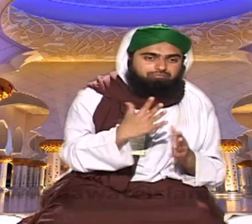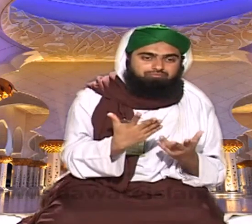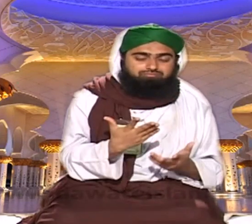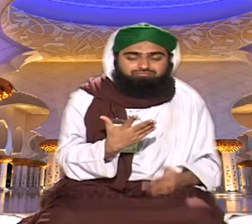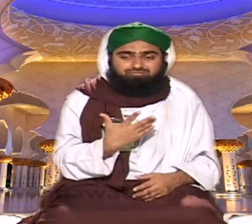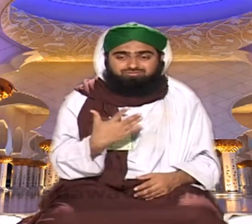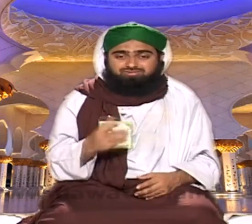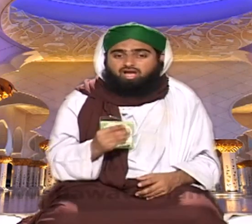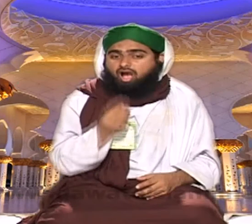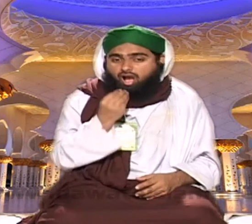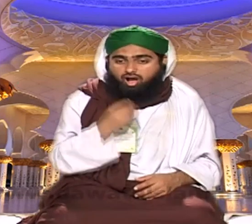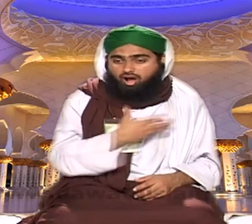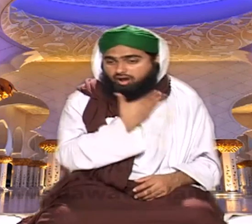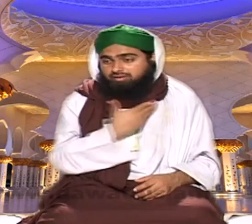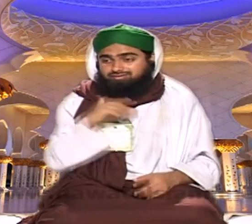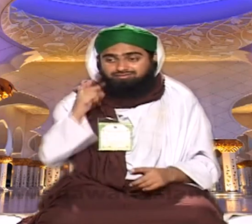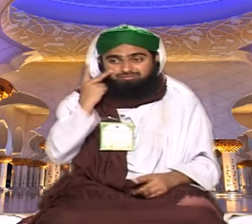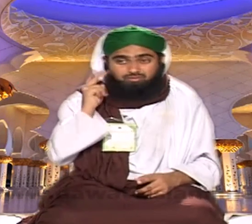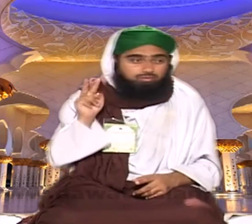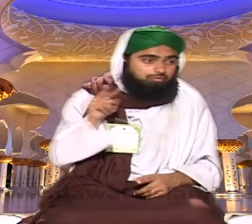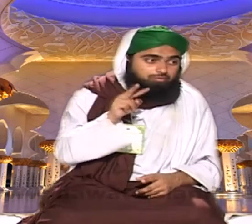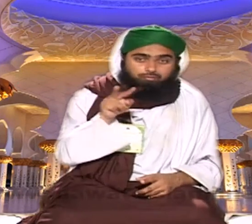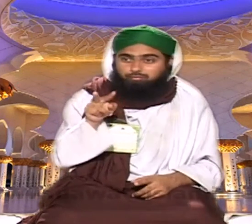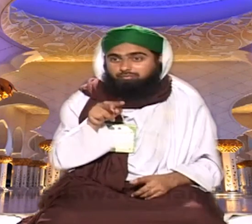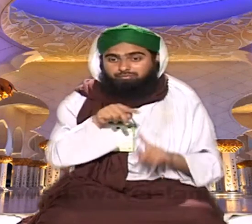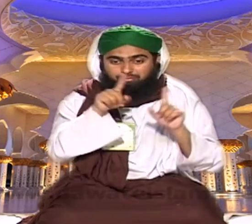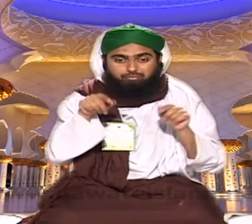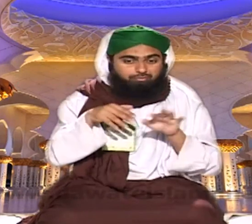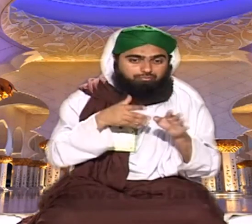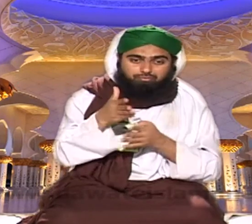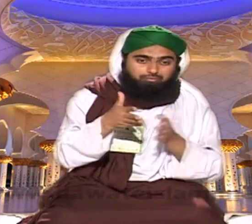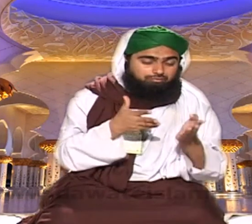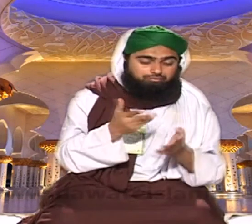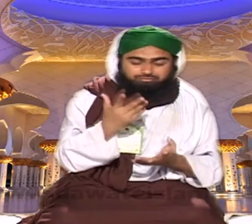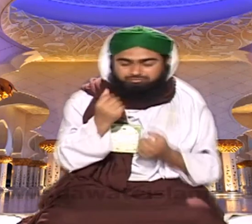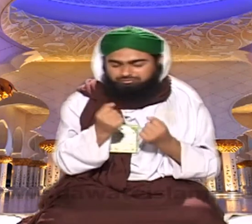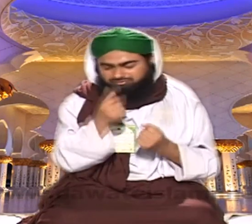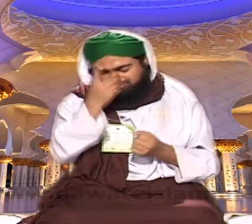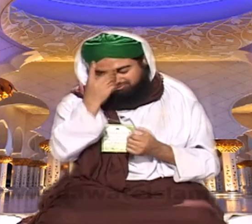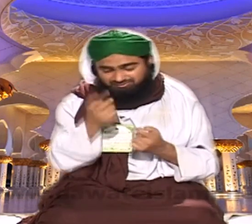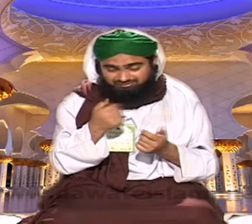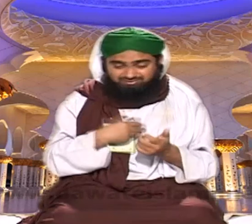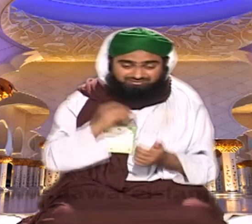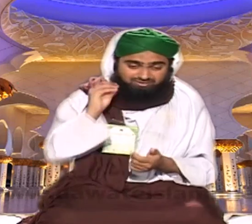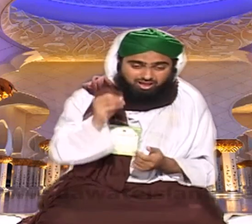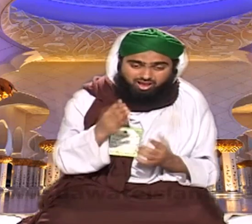چمنی حضرت زیہاد فرما سے بازار گیا کسی کھانے کی چیز کی خواہش ہوئی پاس